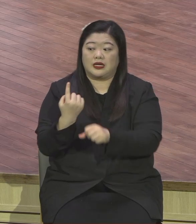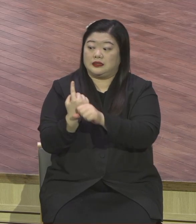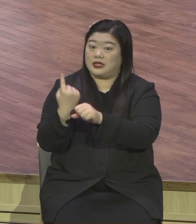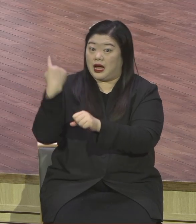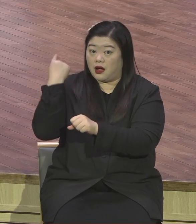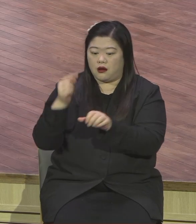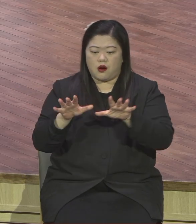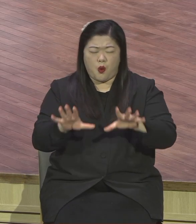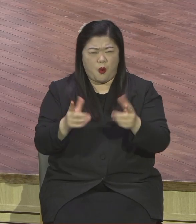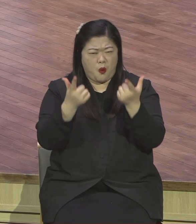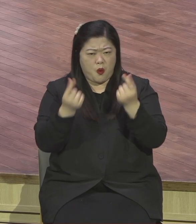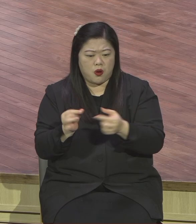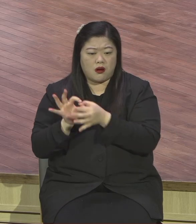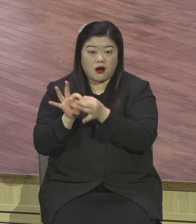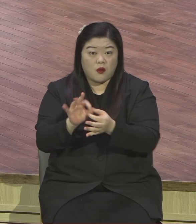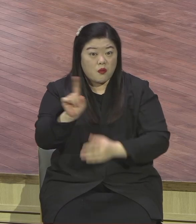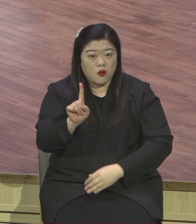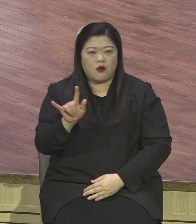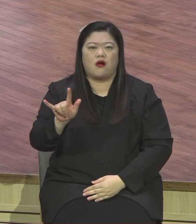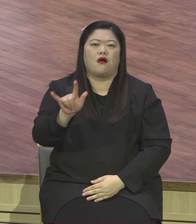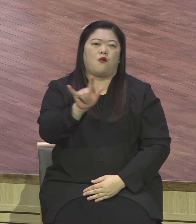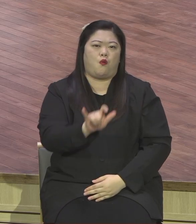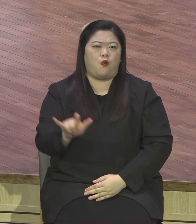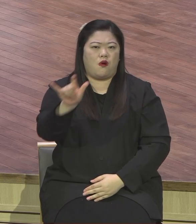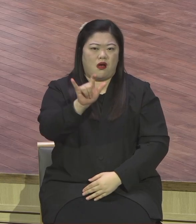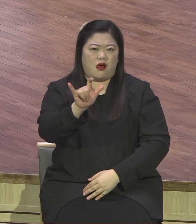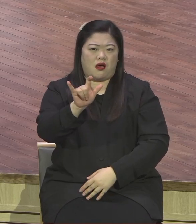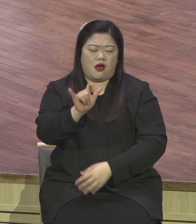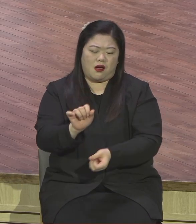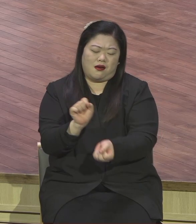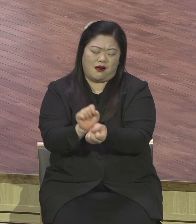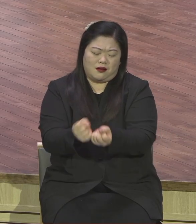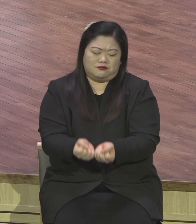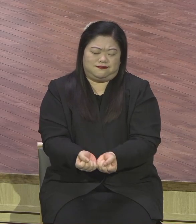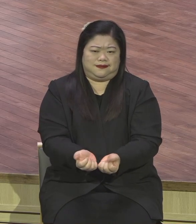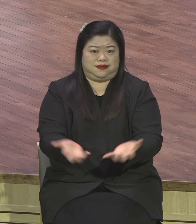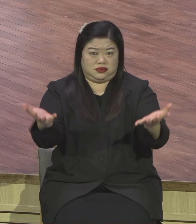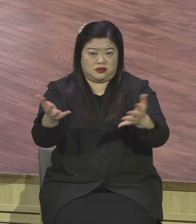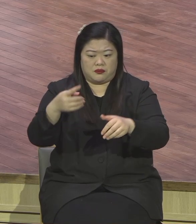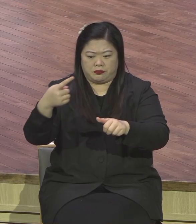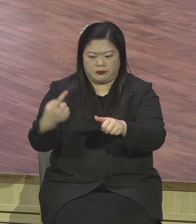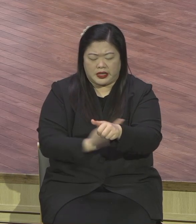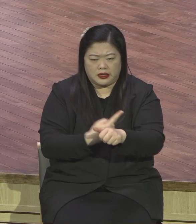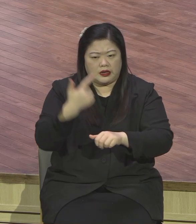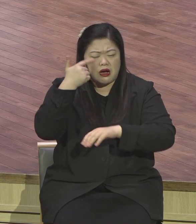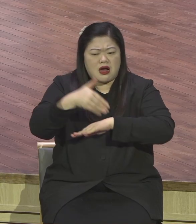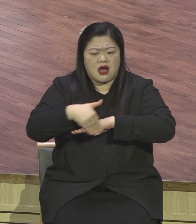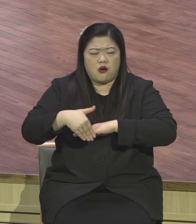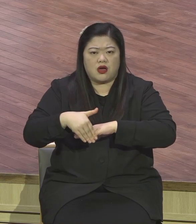우리가 처해있어요. 우리 개인이 어떻게 될지 혹시도 코로나 걸려가 죽지는 않을지